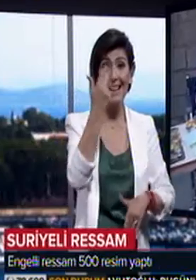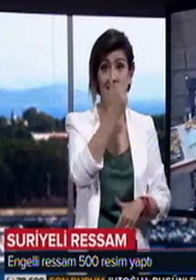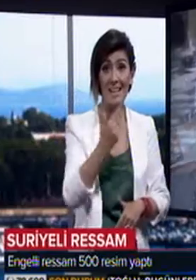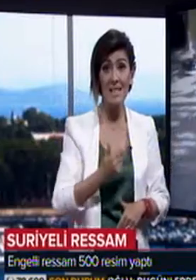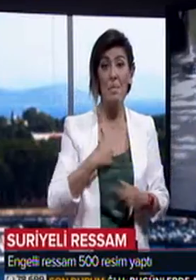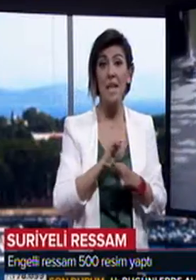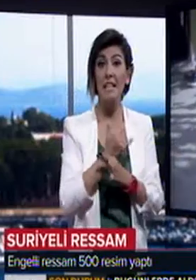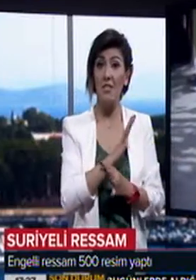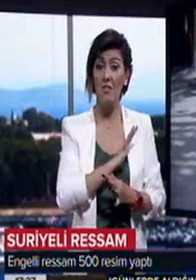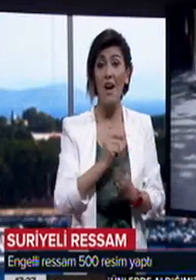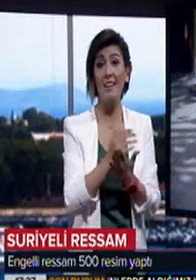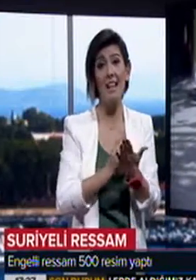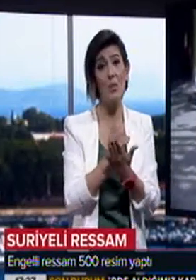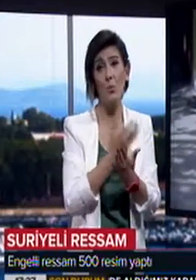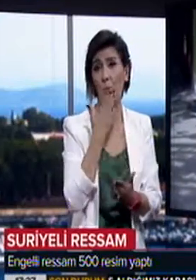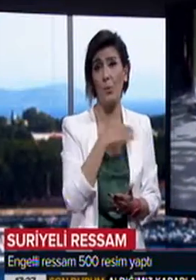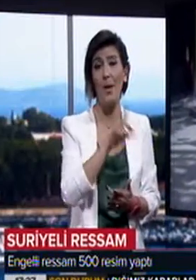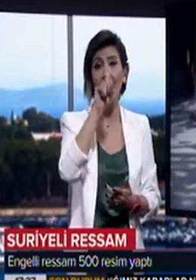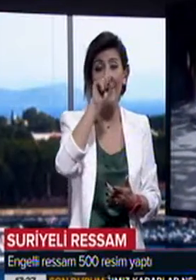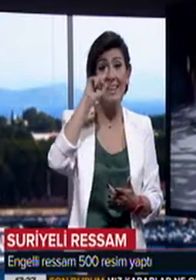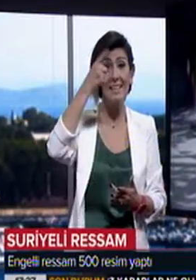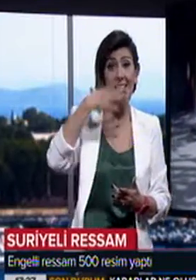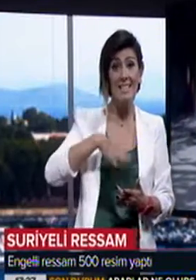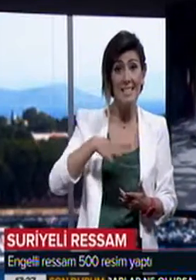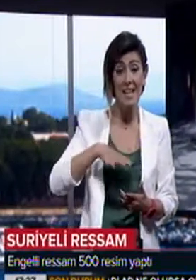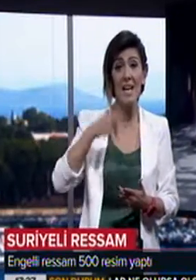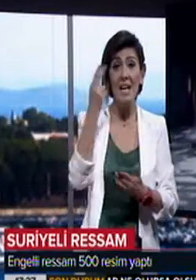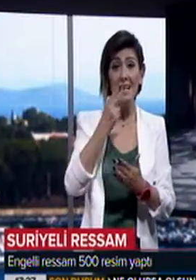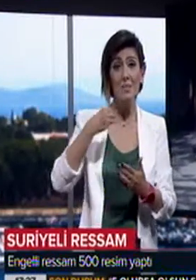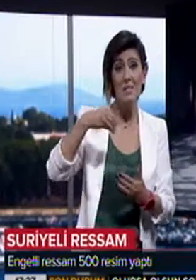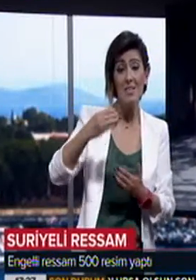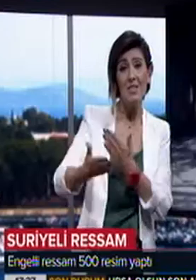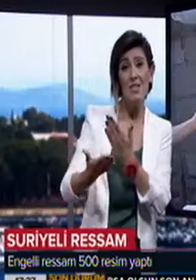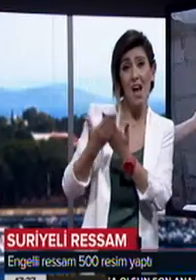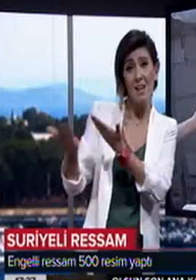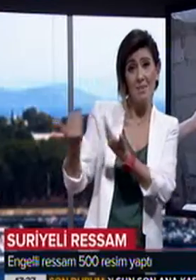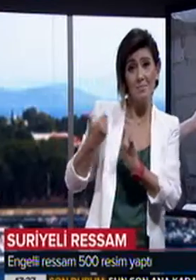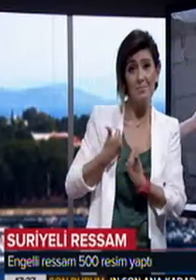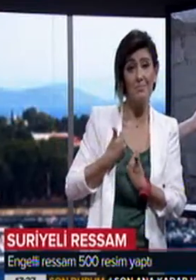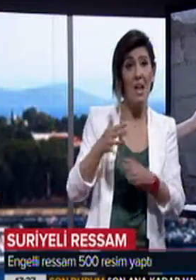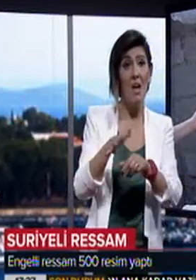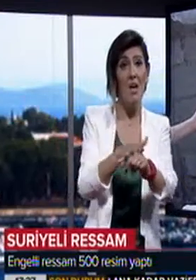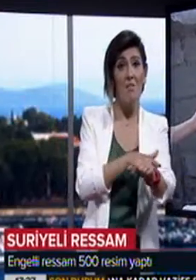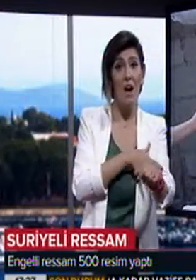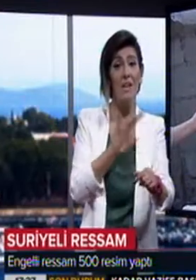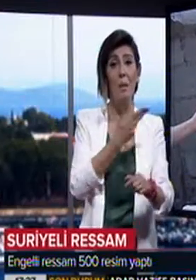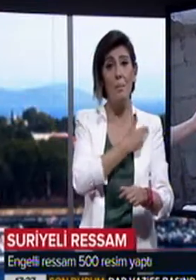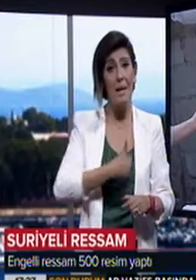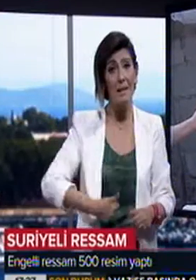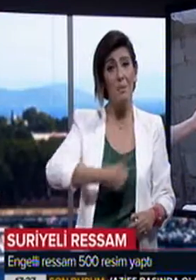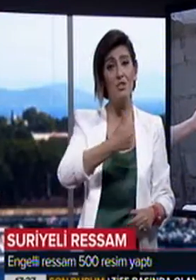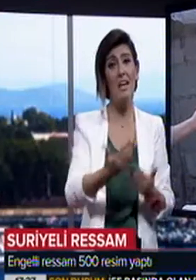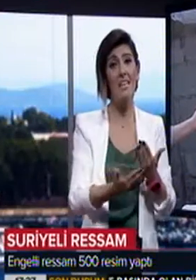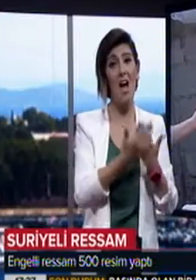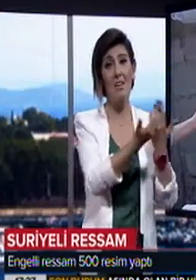ressamın yeteneği var ama geliri yok. Tek isteği resimlerinin satışına yardım edilmesi. Validen ve belediye başkandan